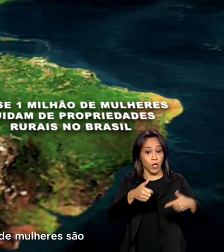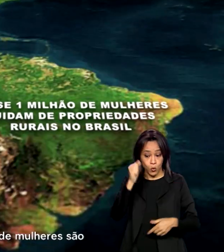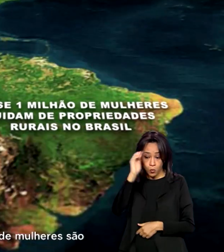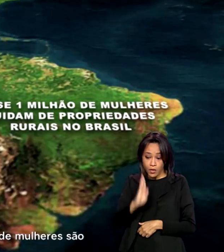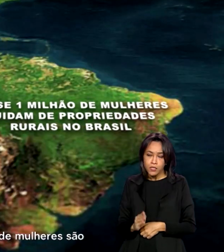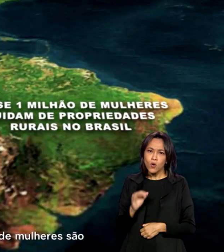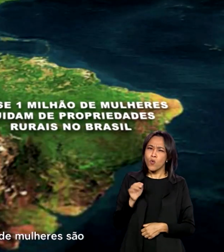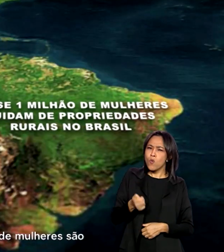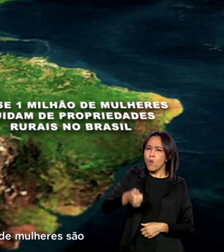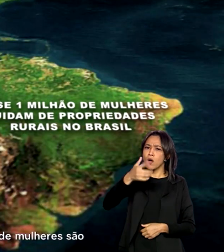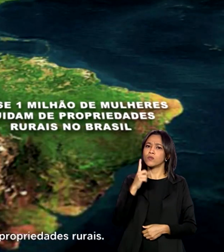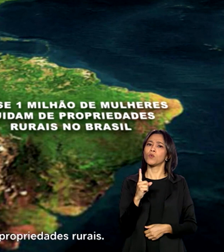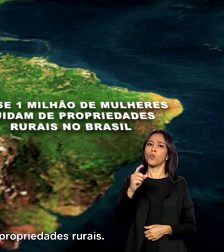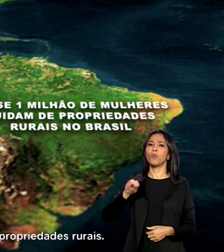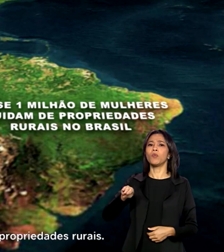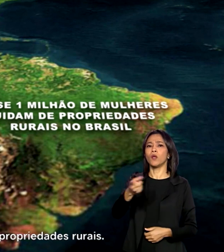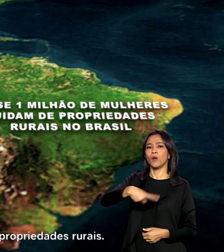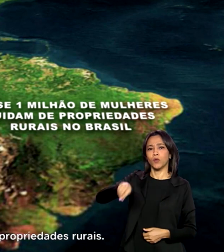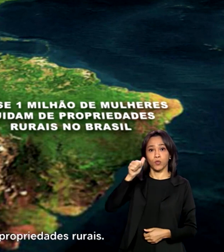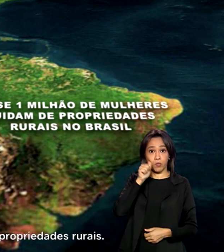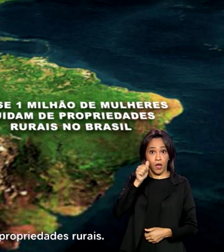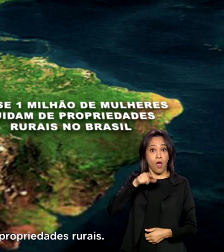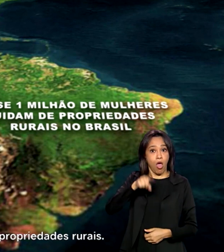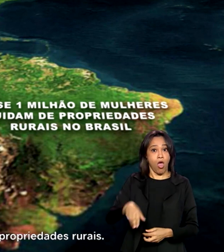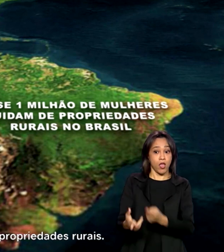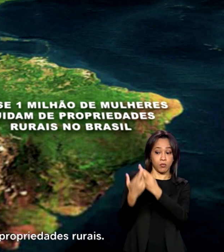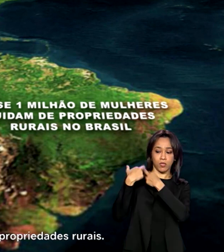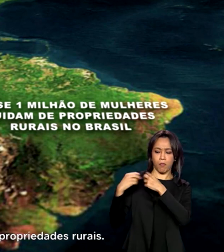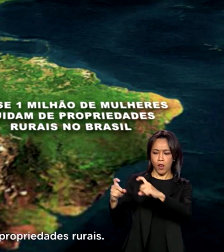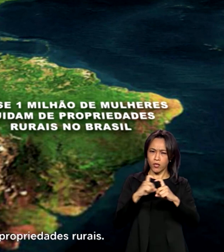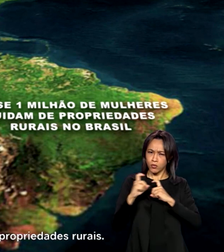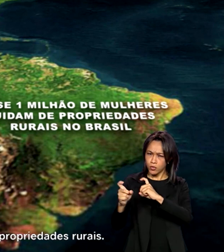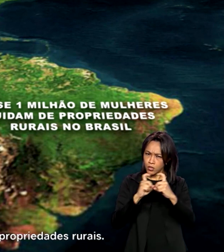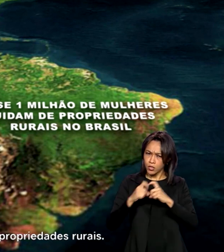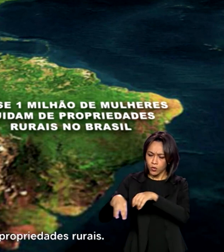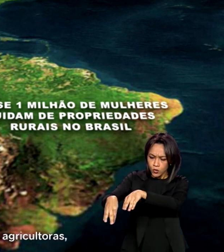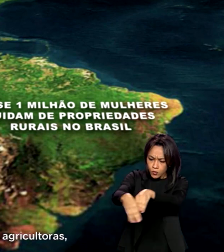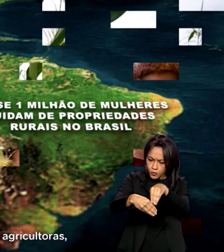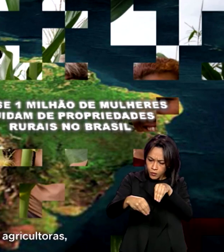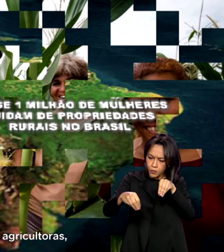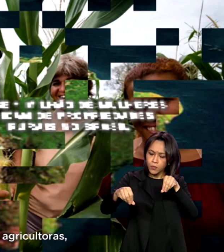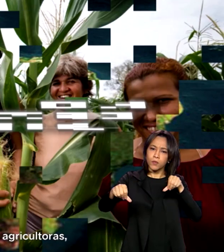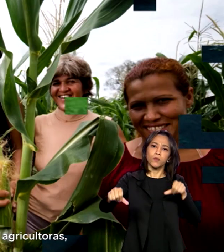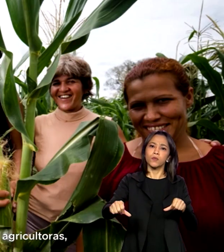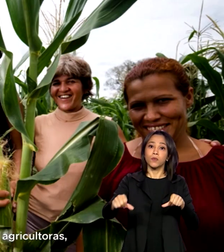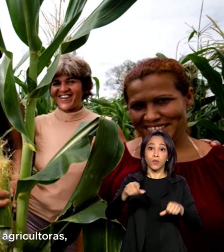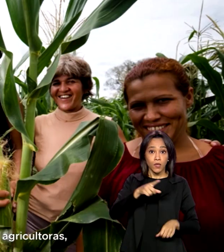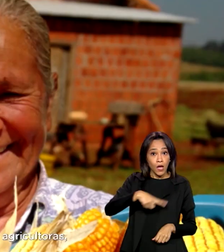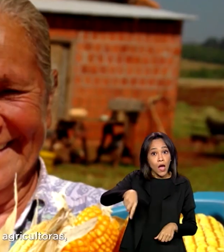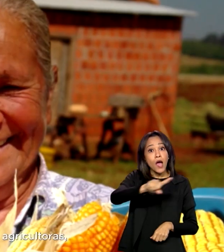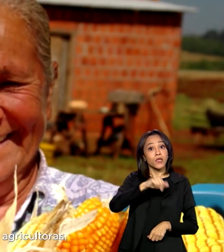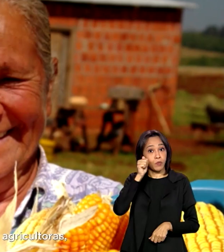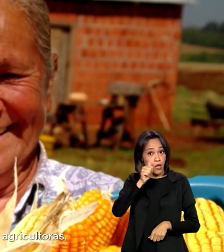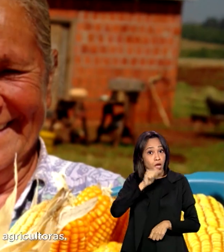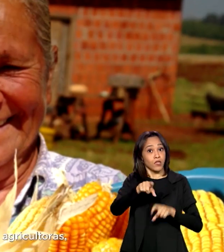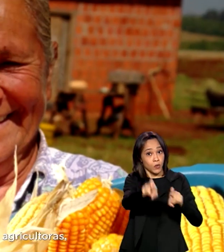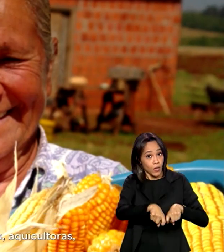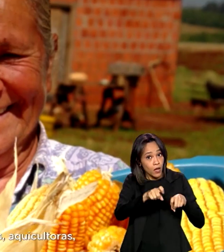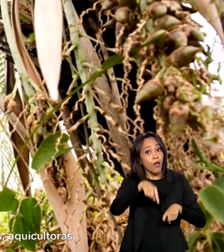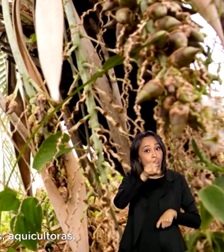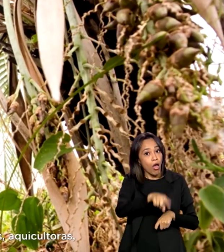quase um milhão de mulheres são responsáveis pela gestão de propriedades rurais. As mulheres rurais são